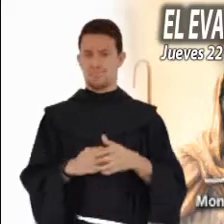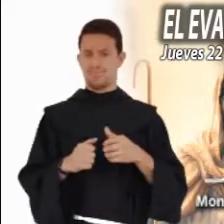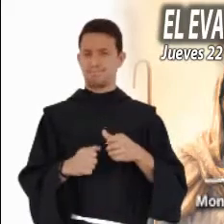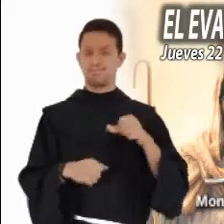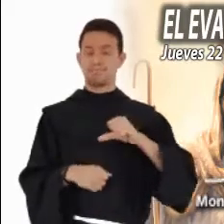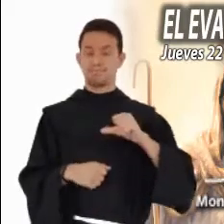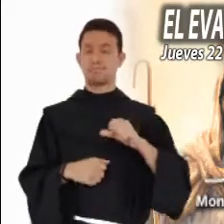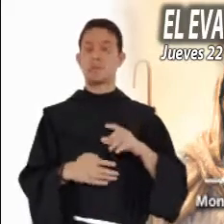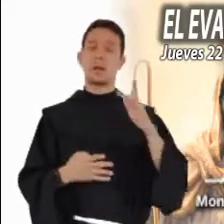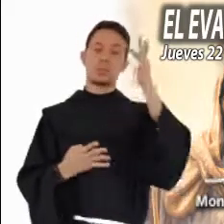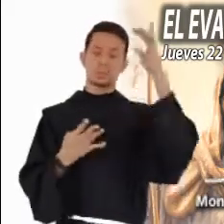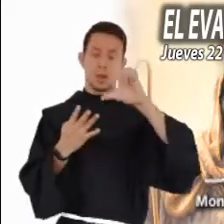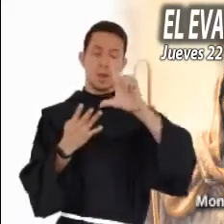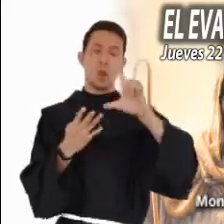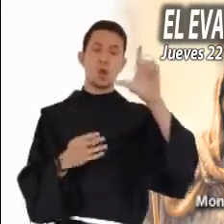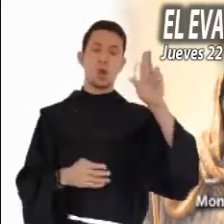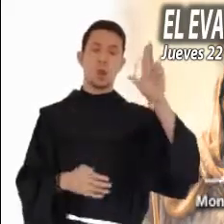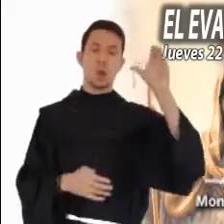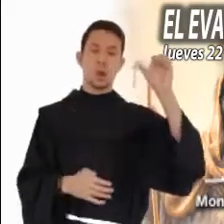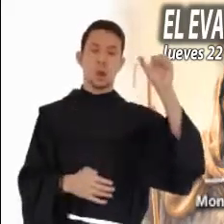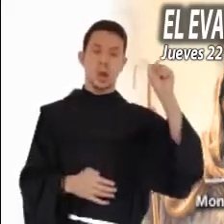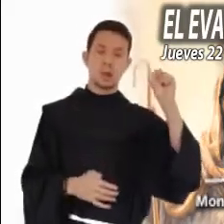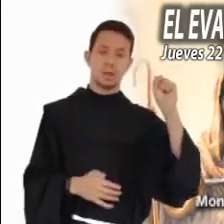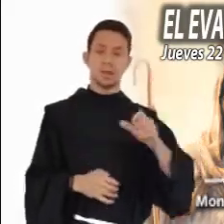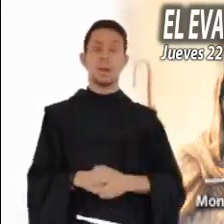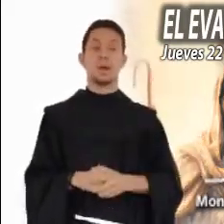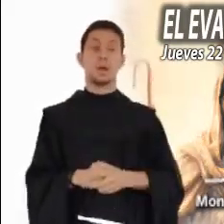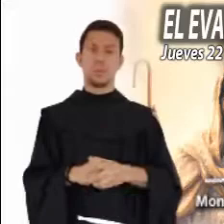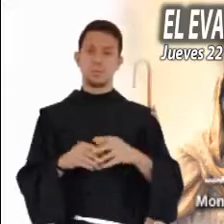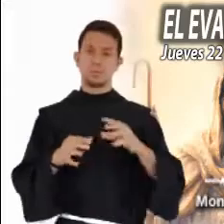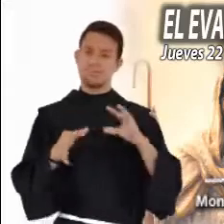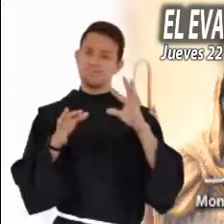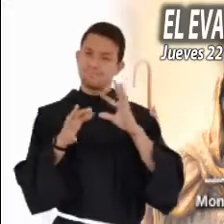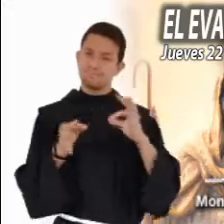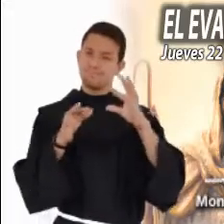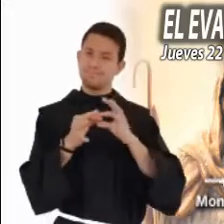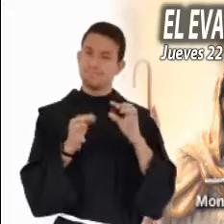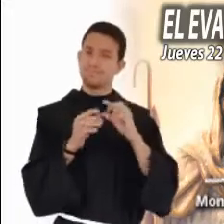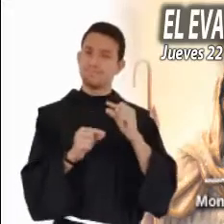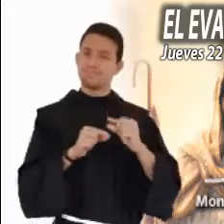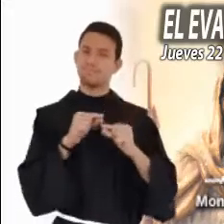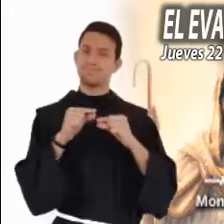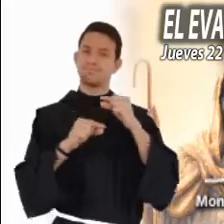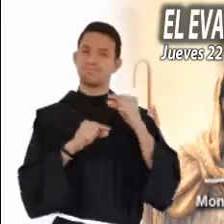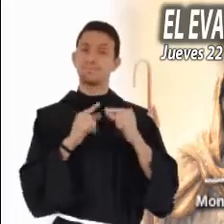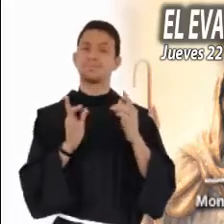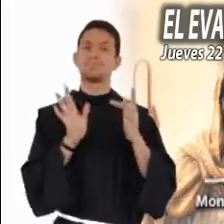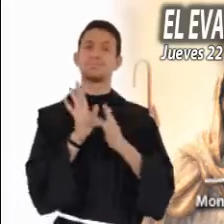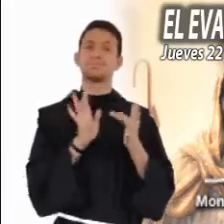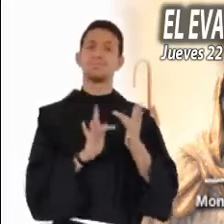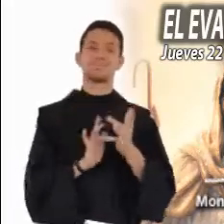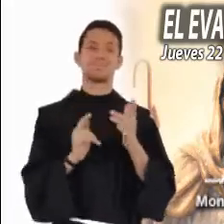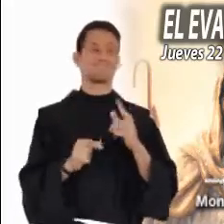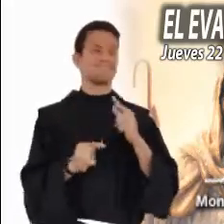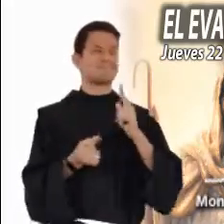el camino que debe serguir todo discípulo. Después de decir que Jesús ha enviado a los doce a